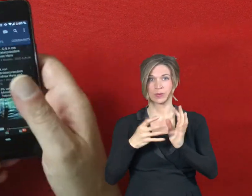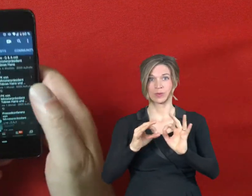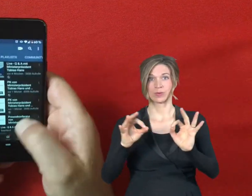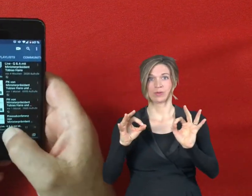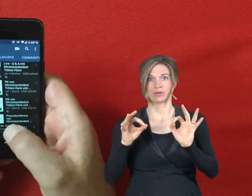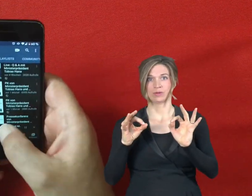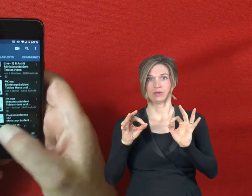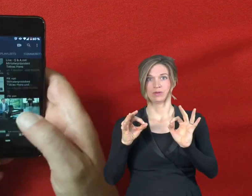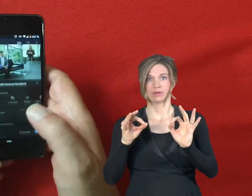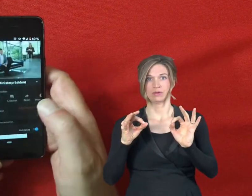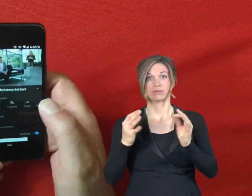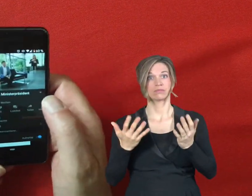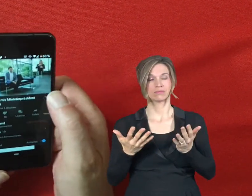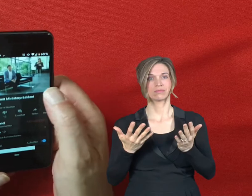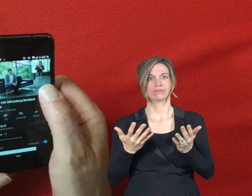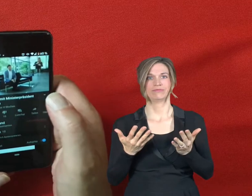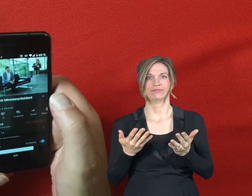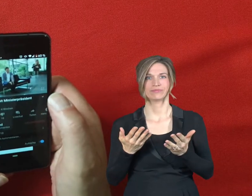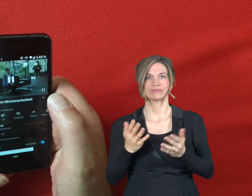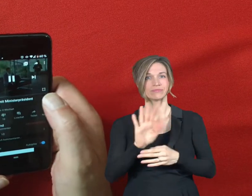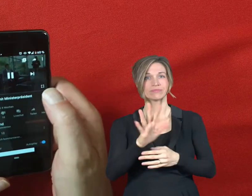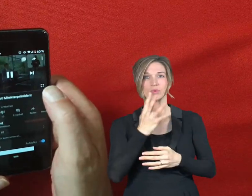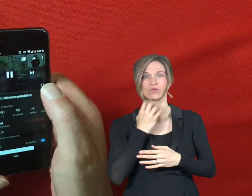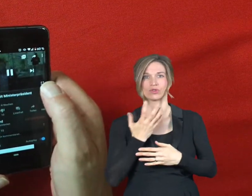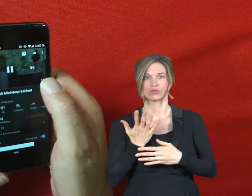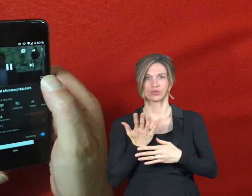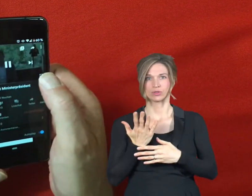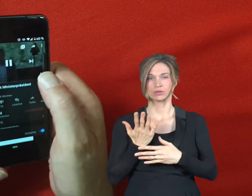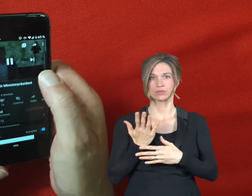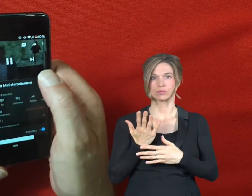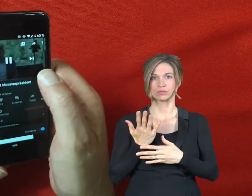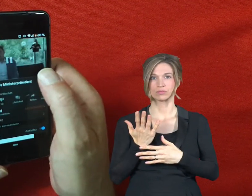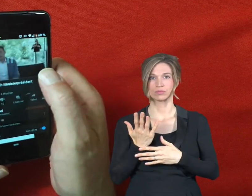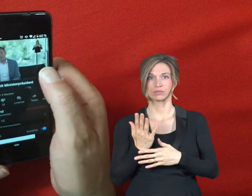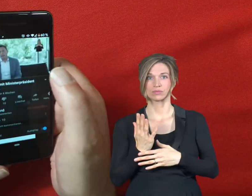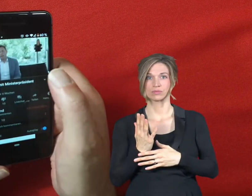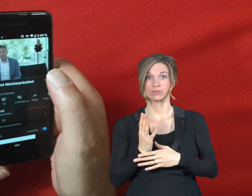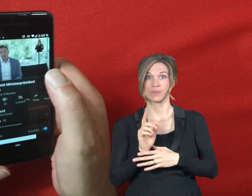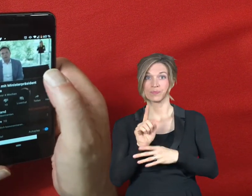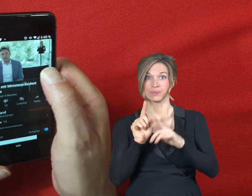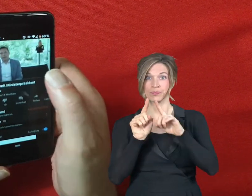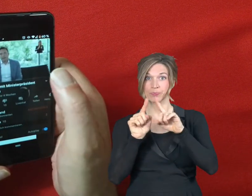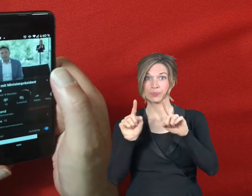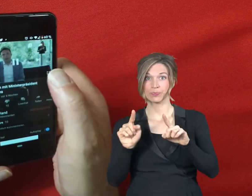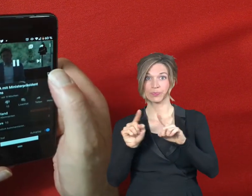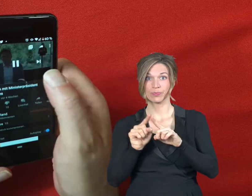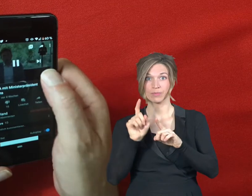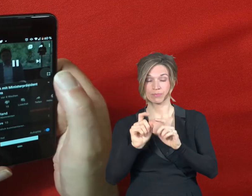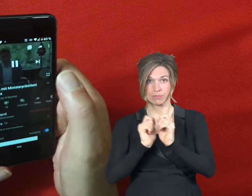wenn Sie auf diesen Quadrat drücken, springt das Video